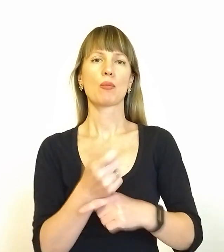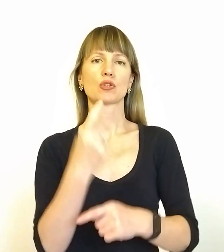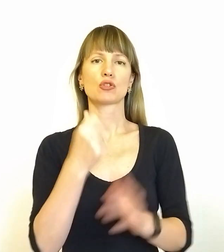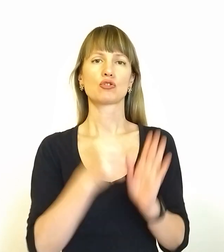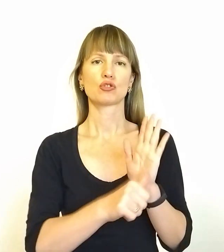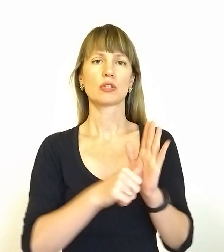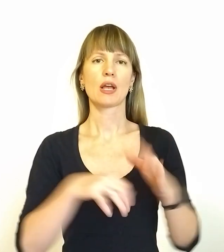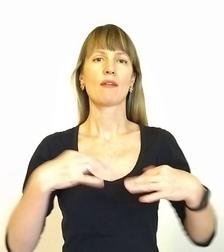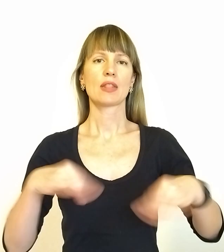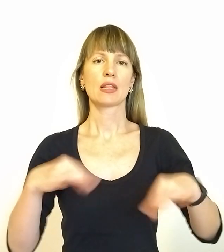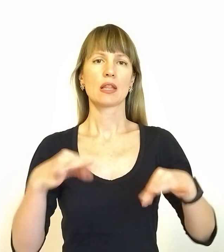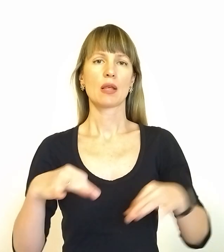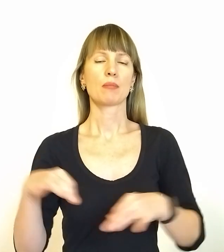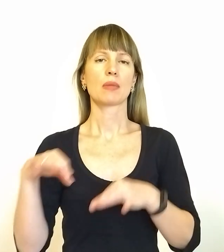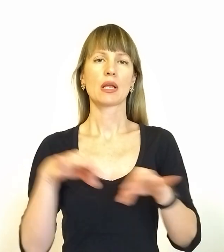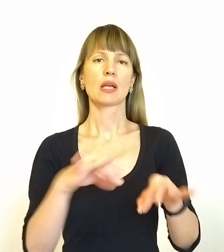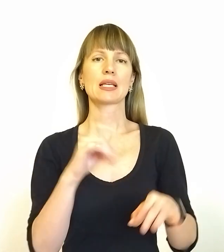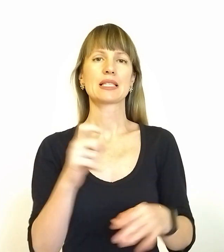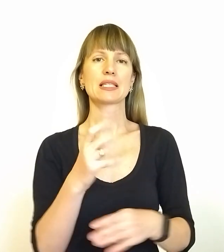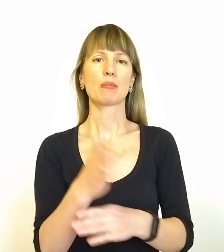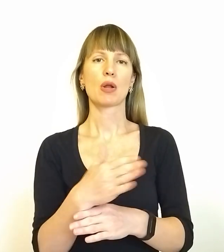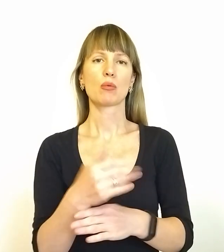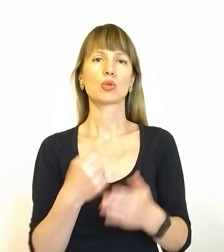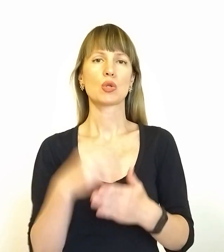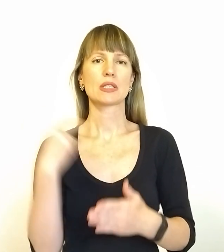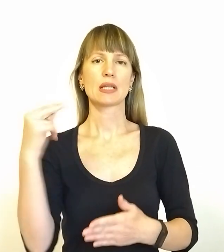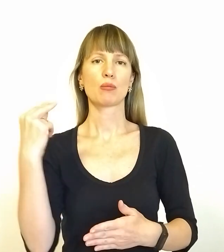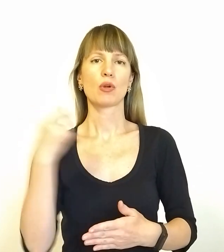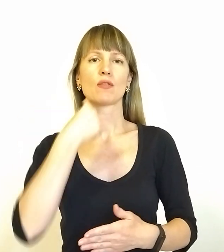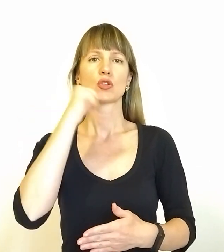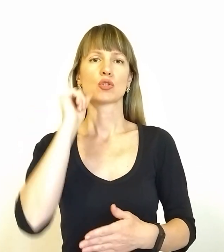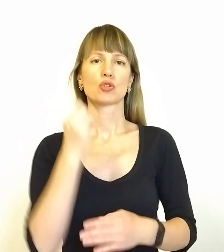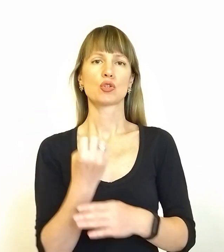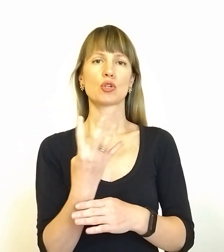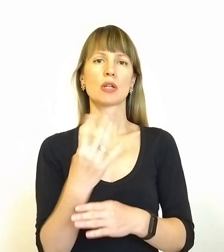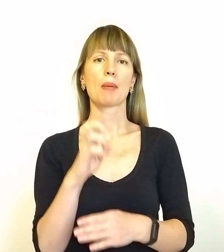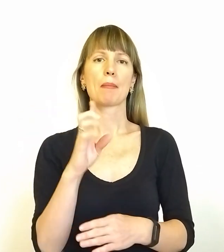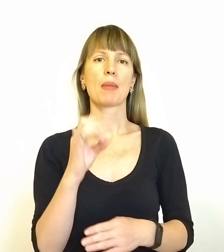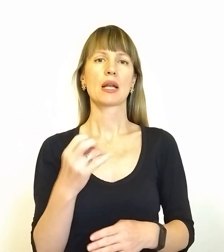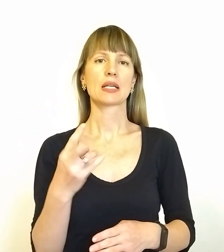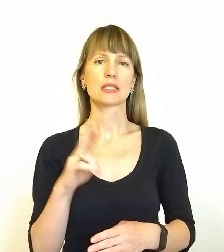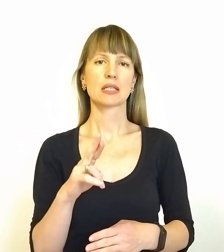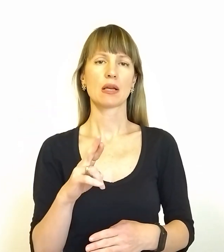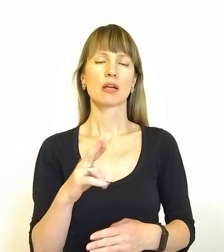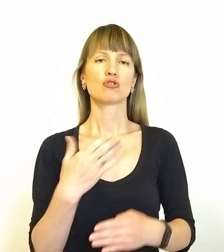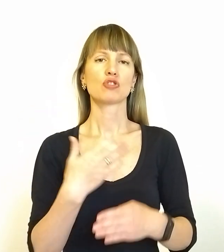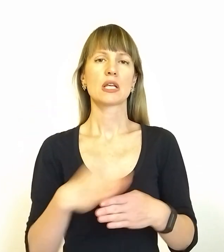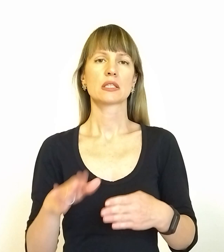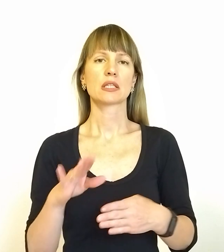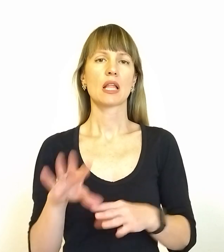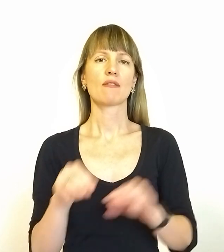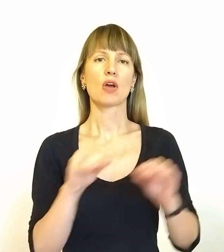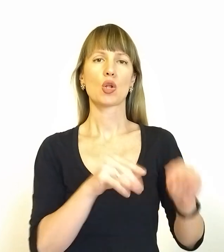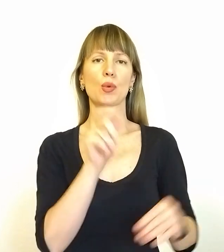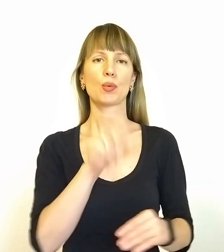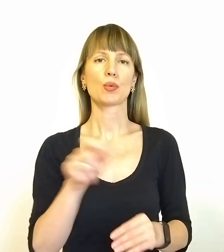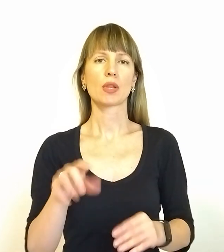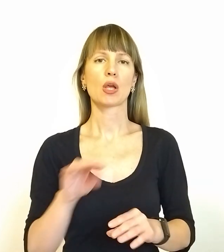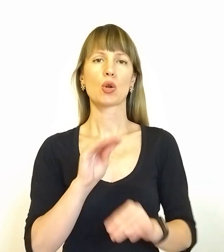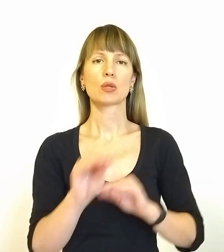автівок прибула із Маріуполя до Запоріжжя вчора, 14 березня. Частину евакуйованих людей розмістили